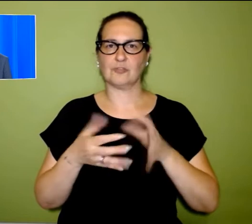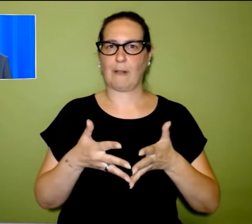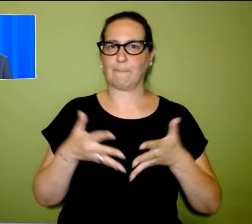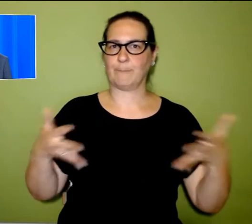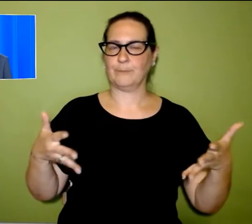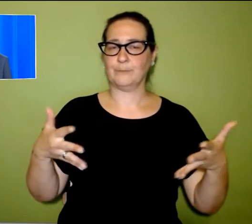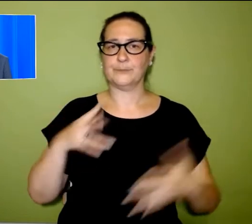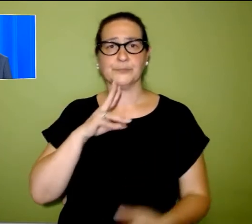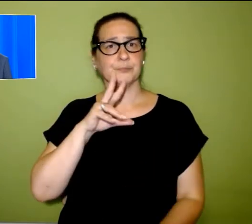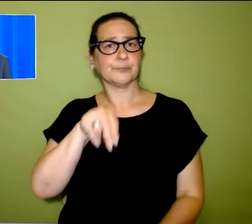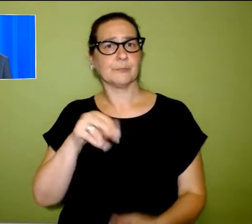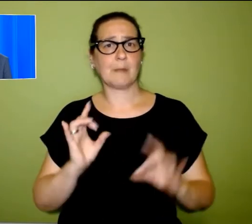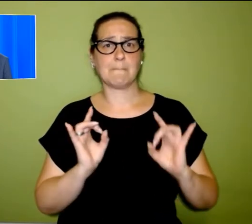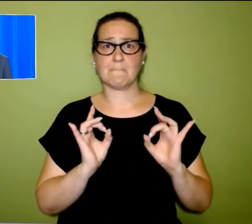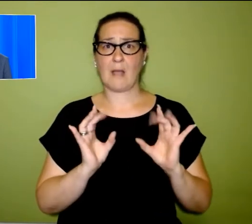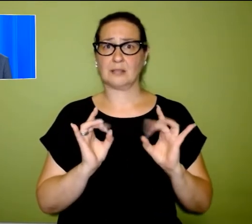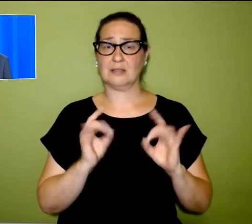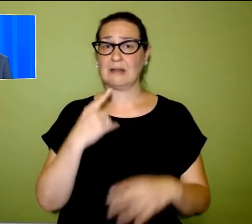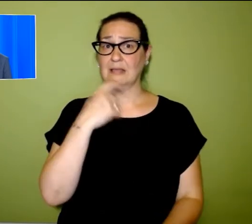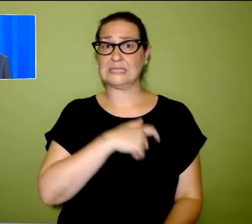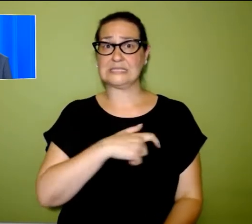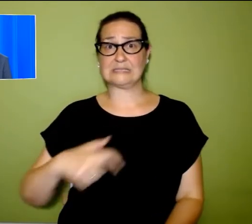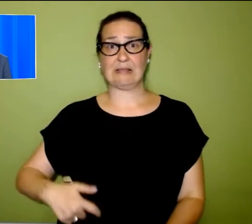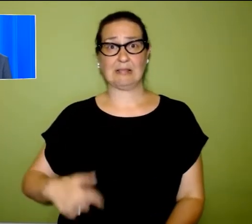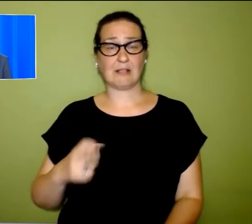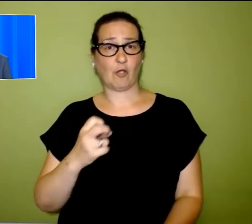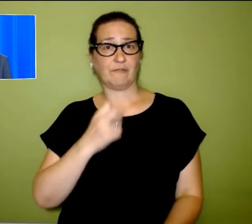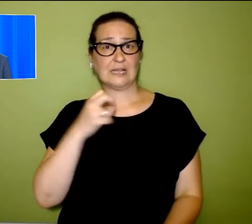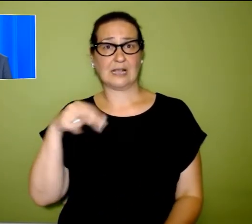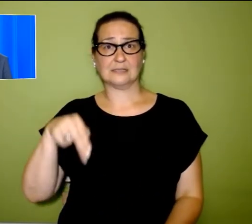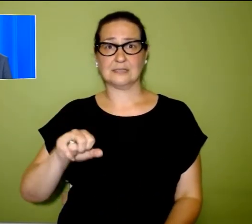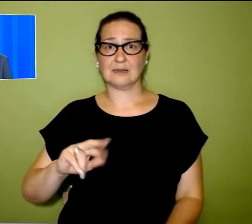stamani il sindaco di Firenze, Dario Nardella.